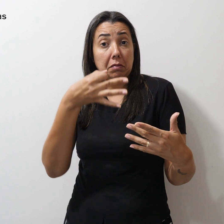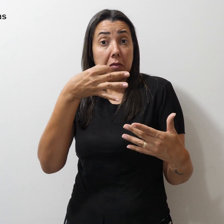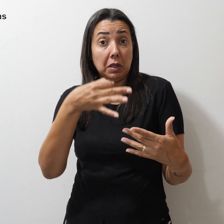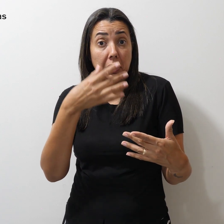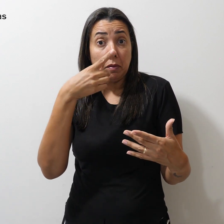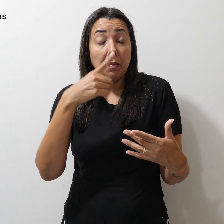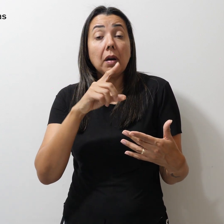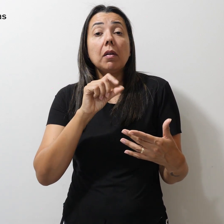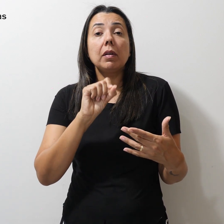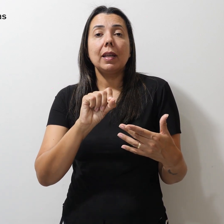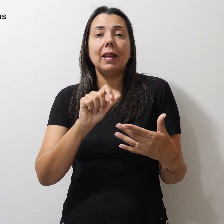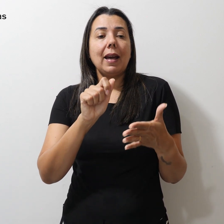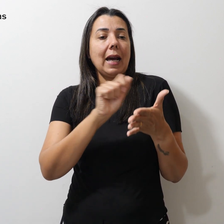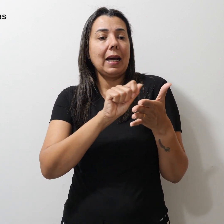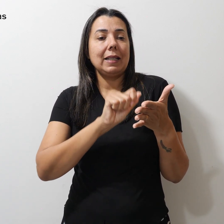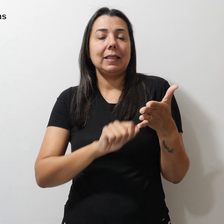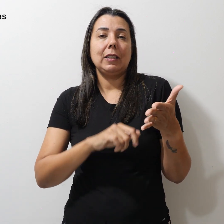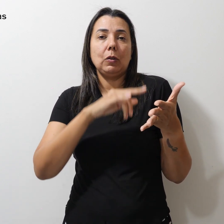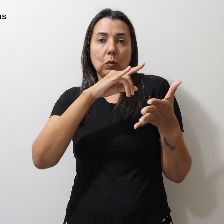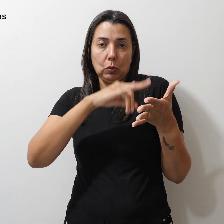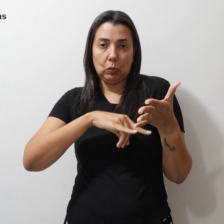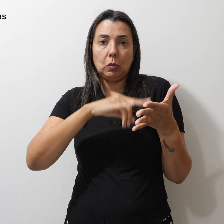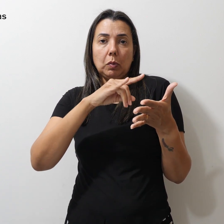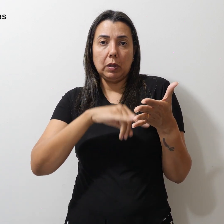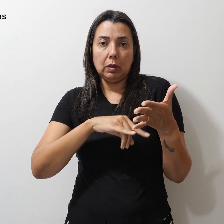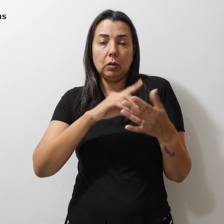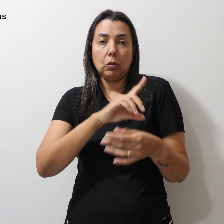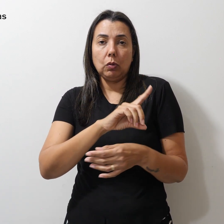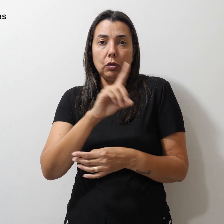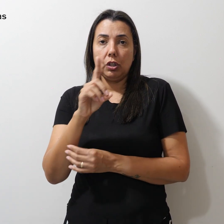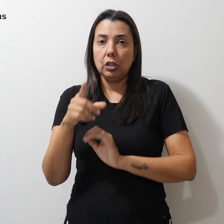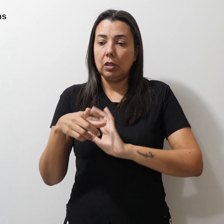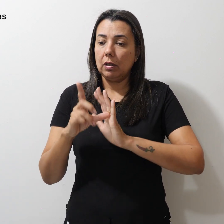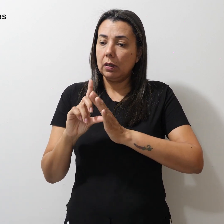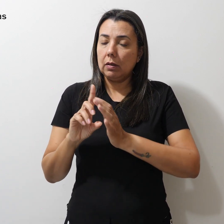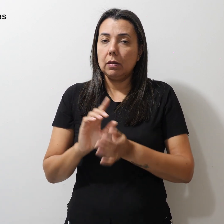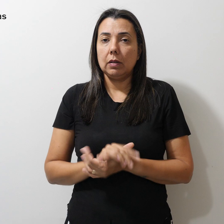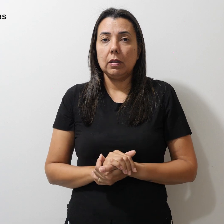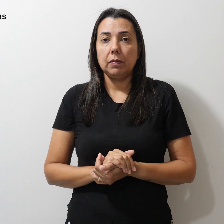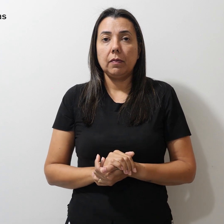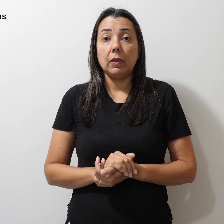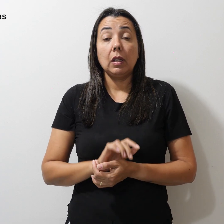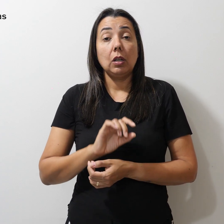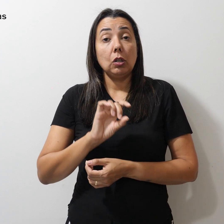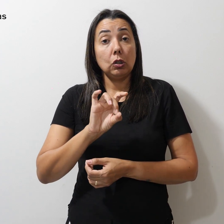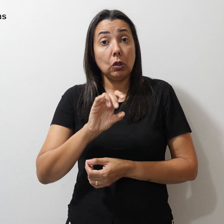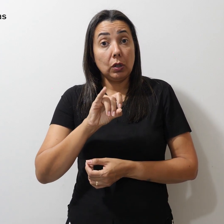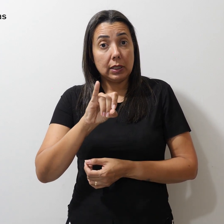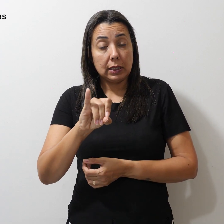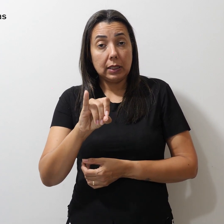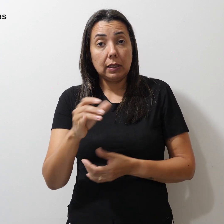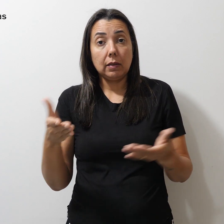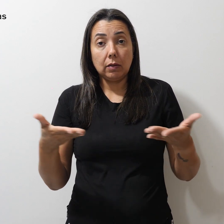que se assine um documento com data retroativa, se somente agora os professores foram